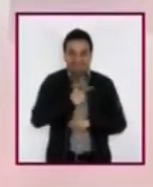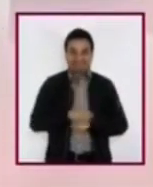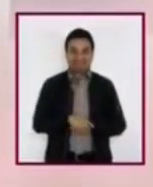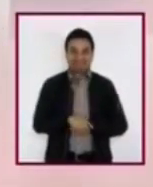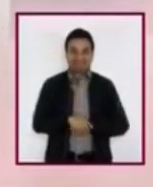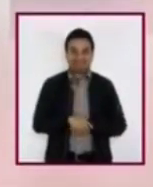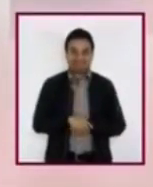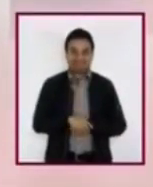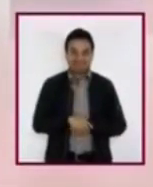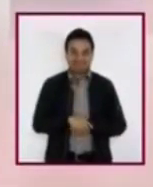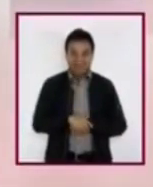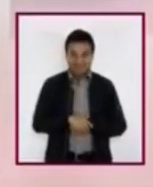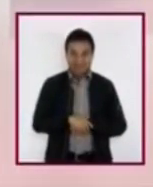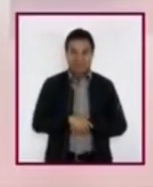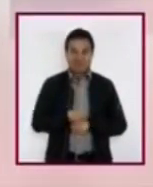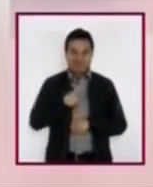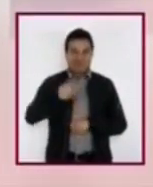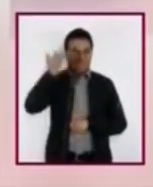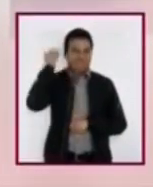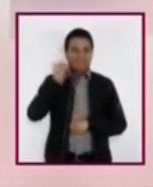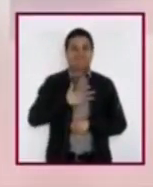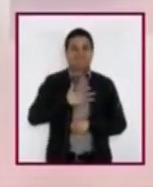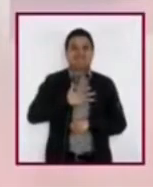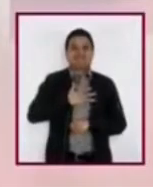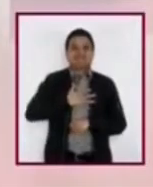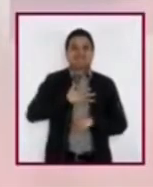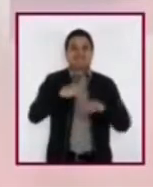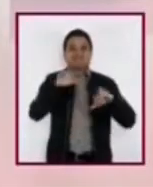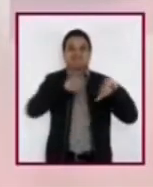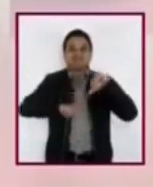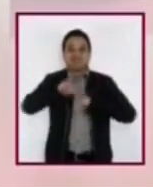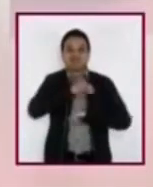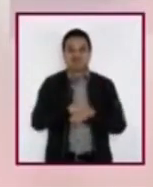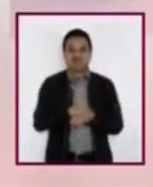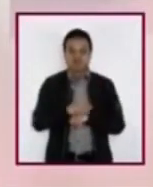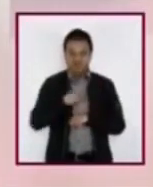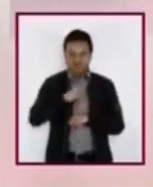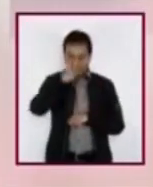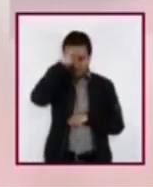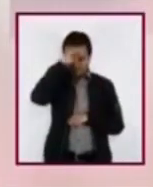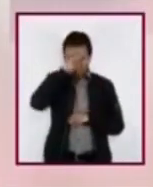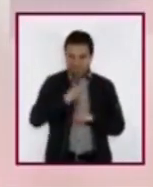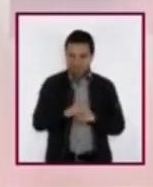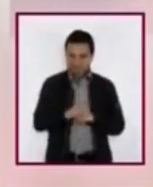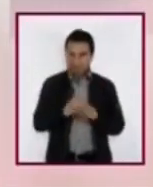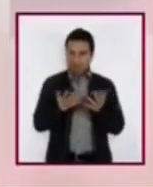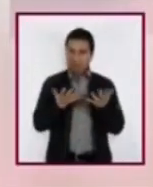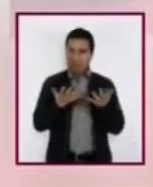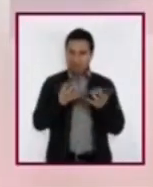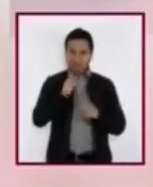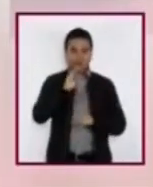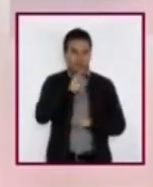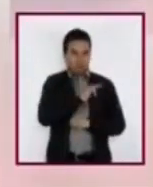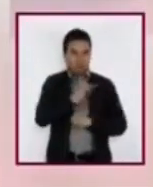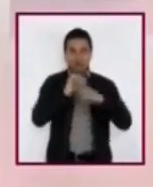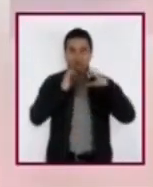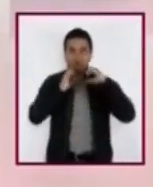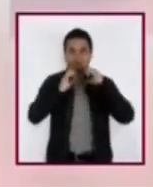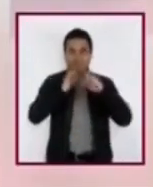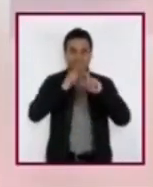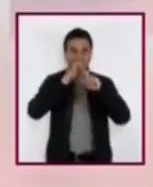memoria un experimento que realicé hace algún tiempo y que me hizo reflexionar sobre las formas en que nos podemos comunicar.